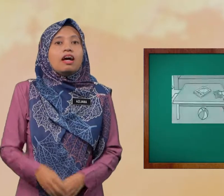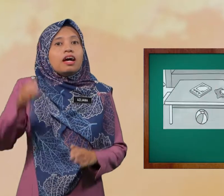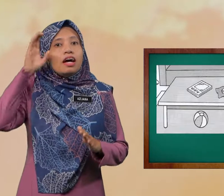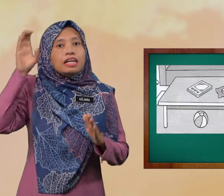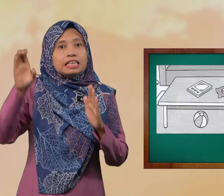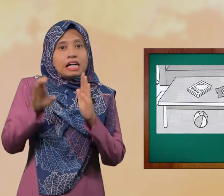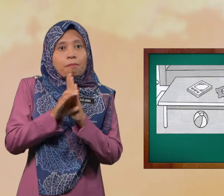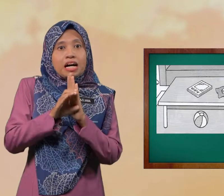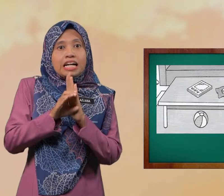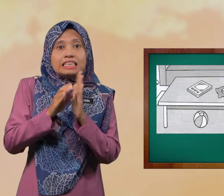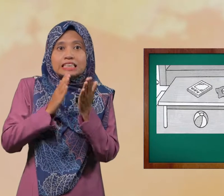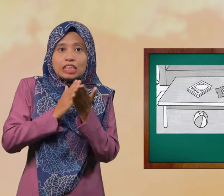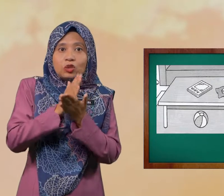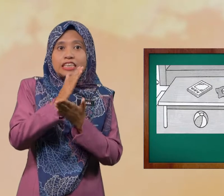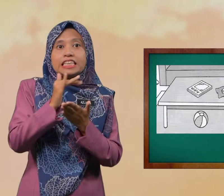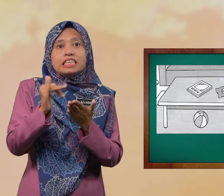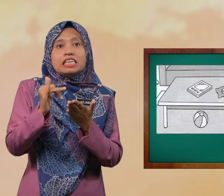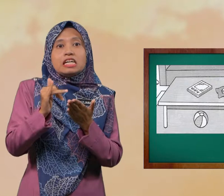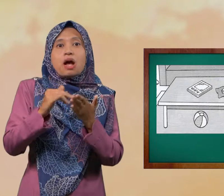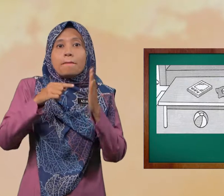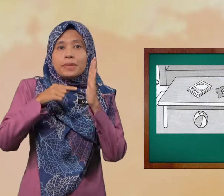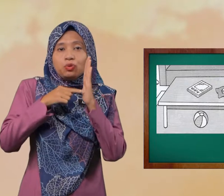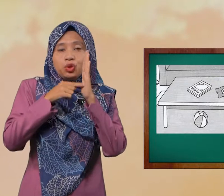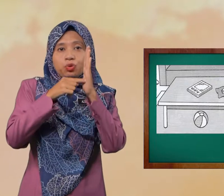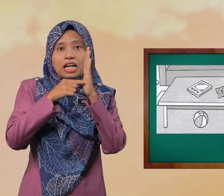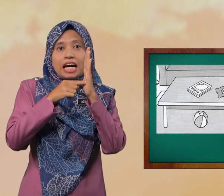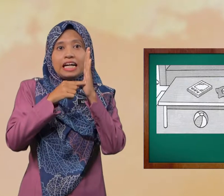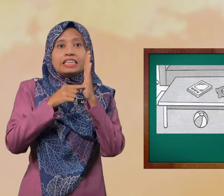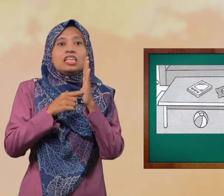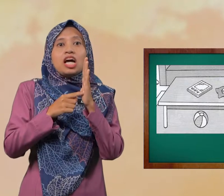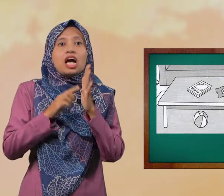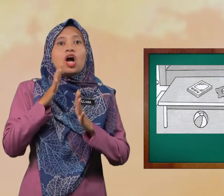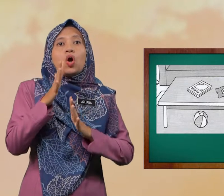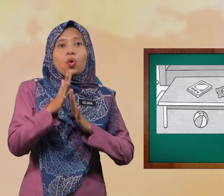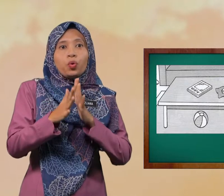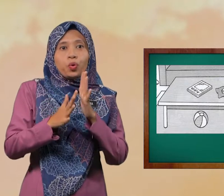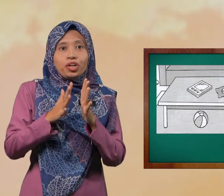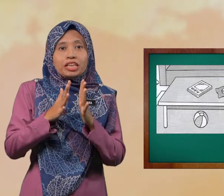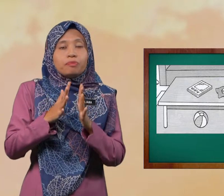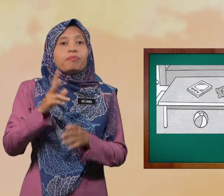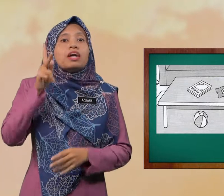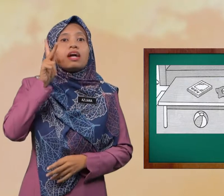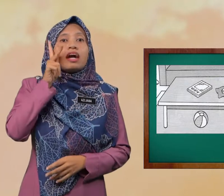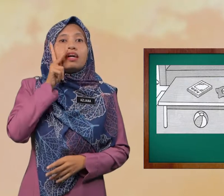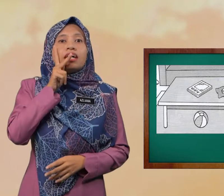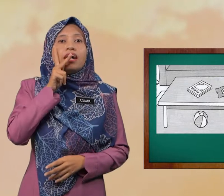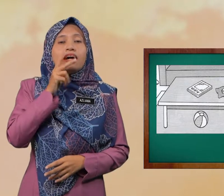Gambar Seterusnya Menunjukkan Kod Kakak